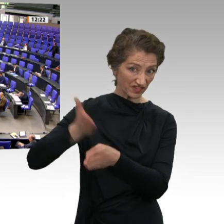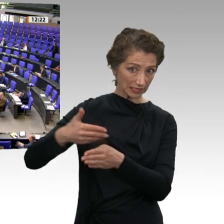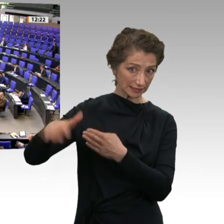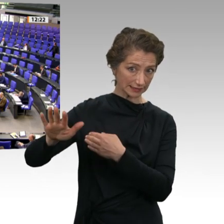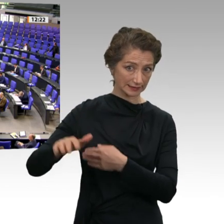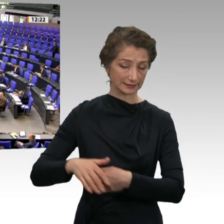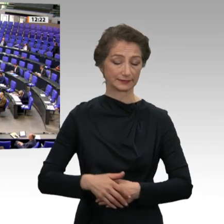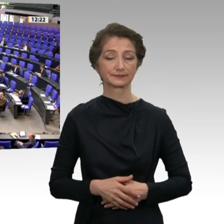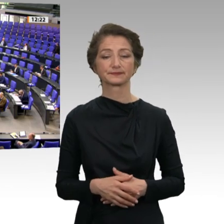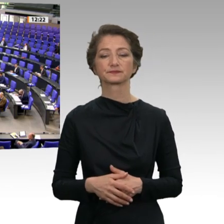getan haben.